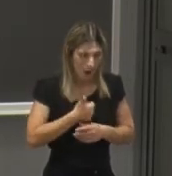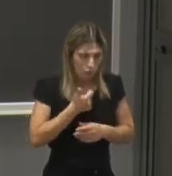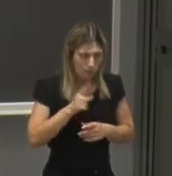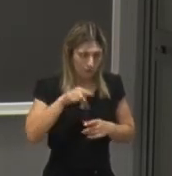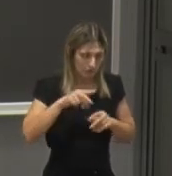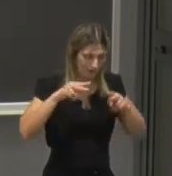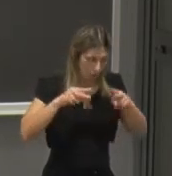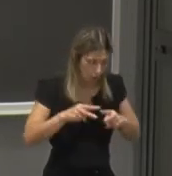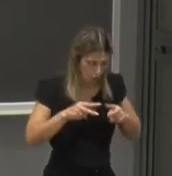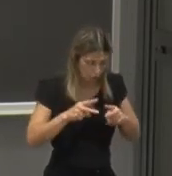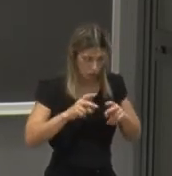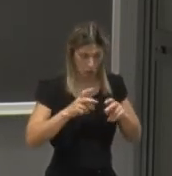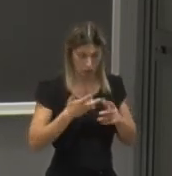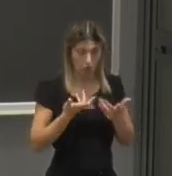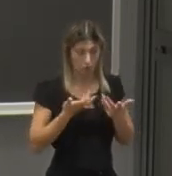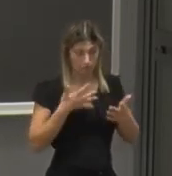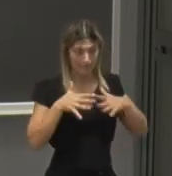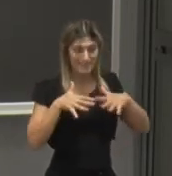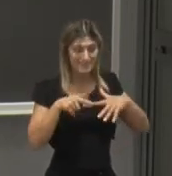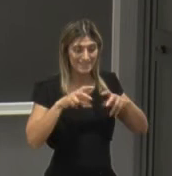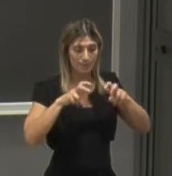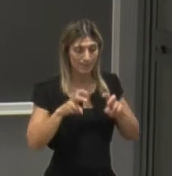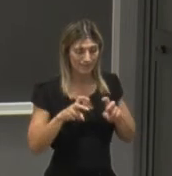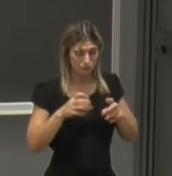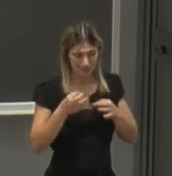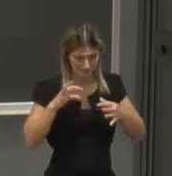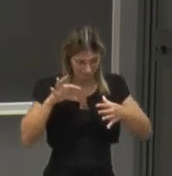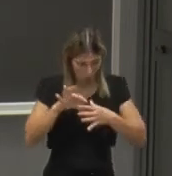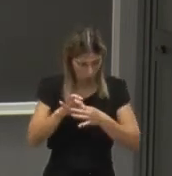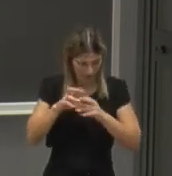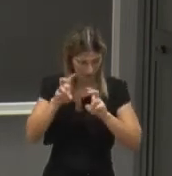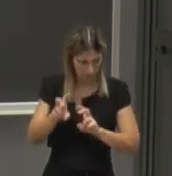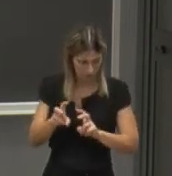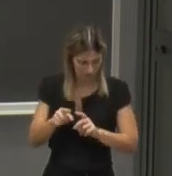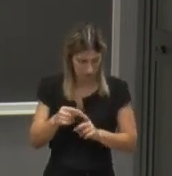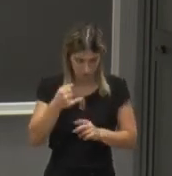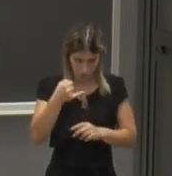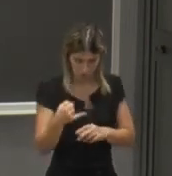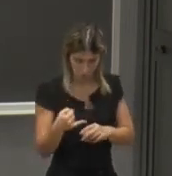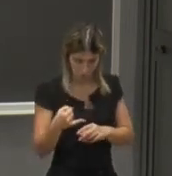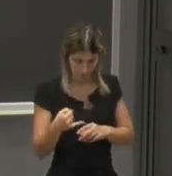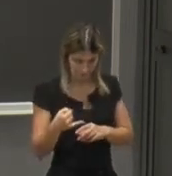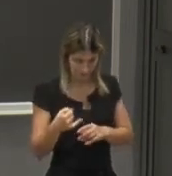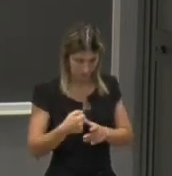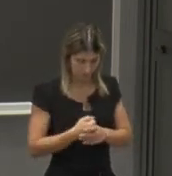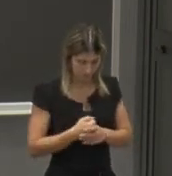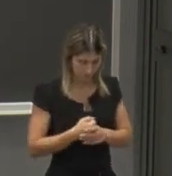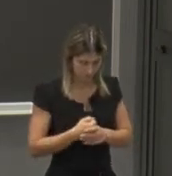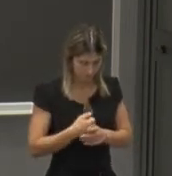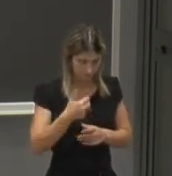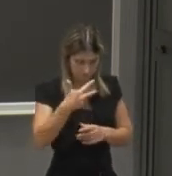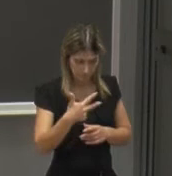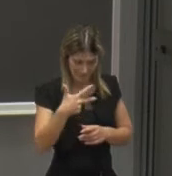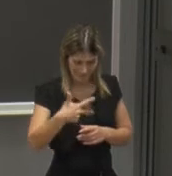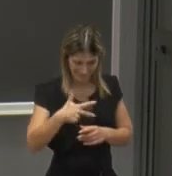'automazione e il controllo di sistemi energetici quindi è legata all'energia infine il